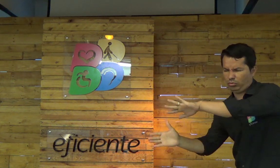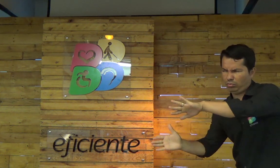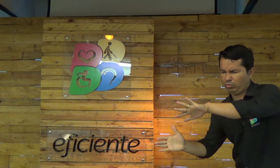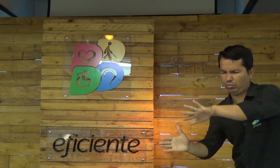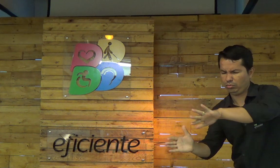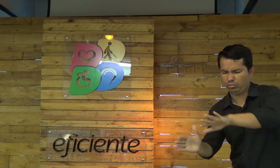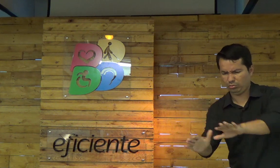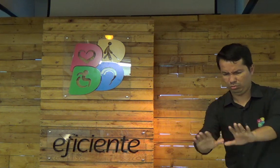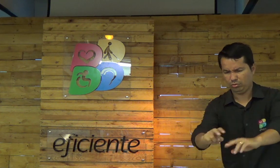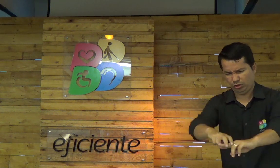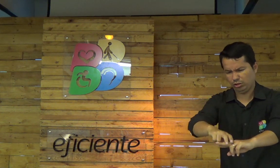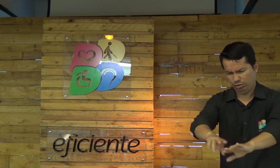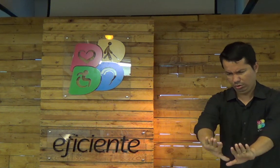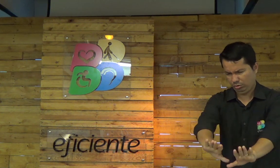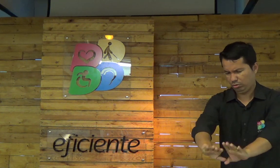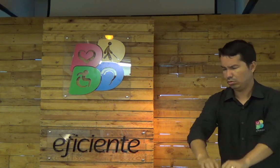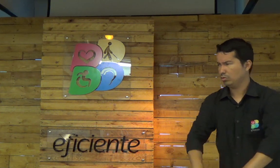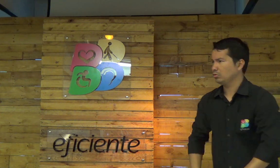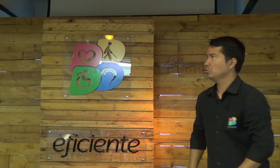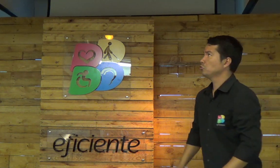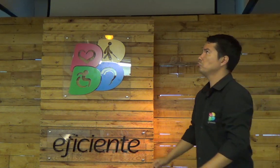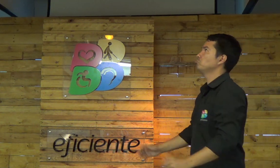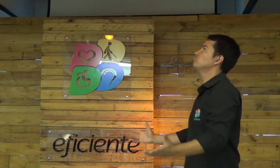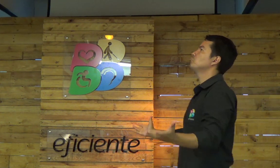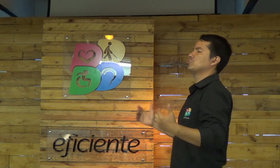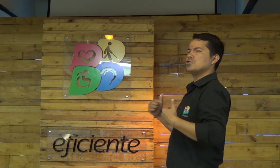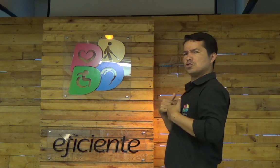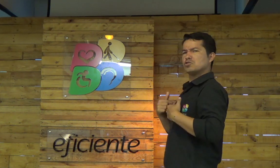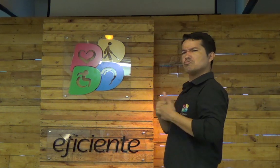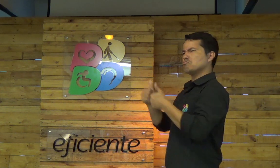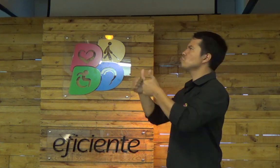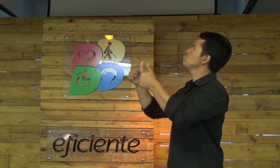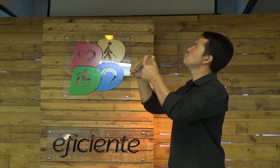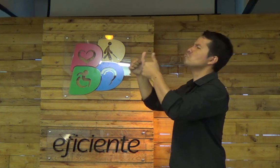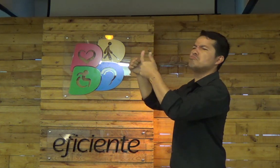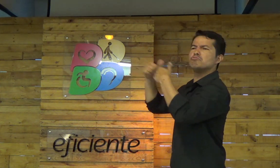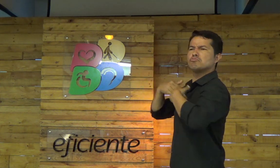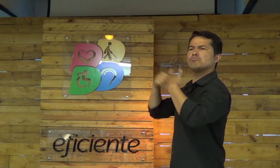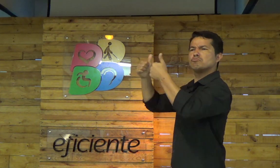você fala assim, ah, Jesus, por favor, pode sentar, eu não preciso de você. Então, eu vou lá, ó, Deus,